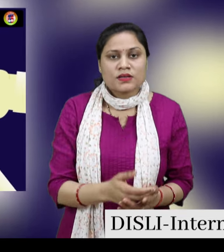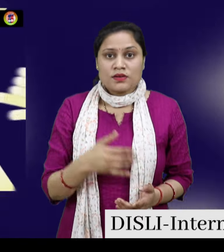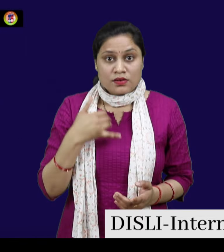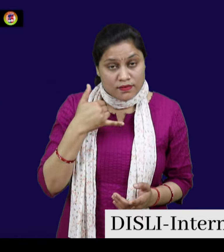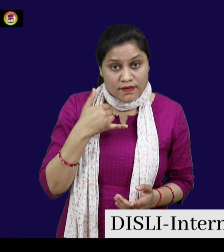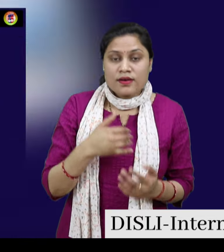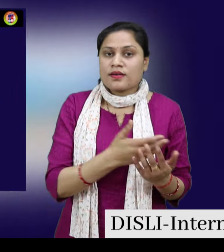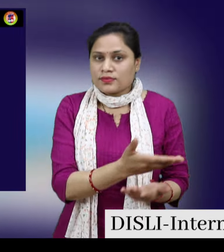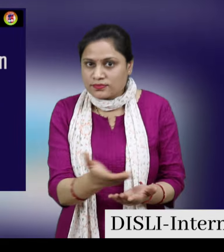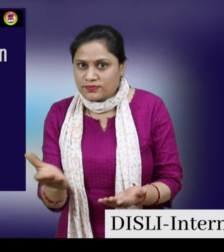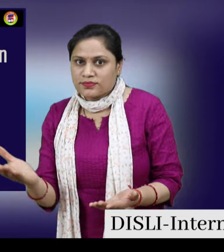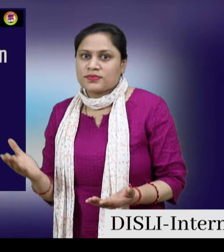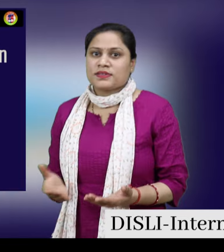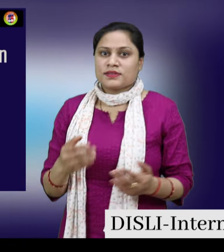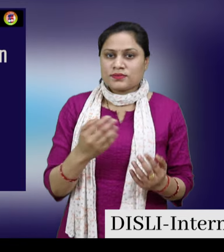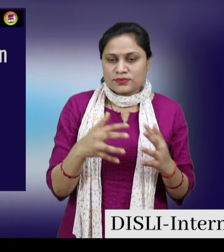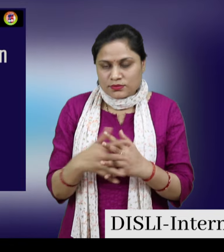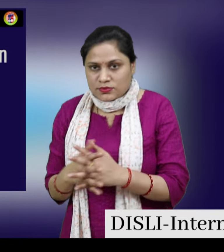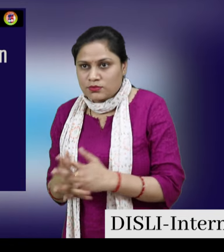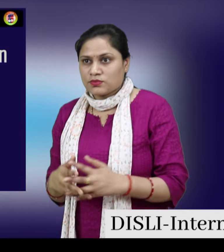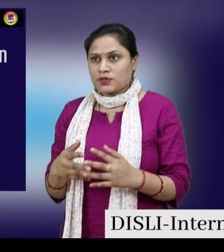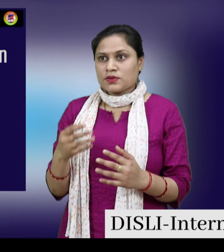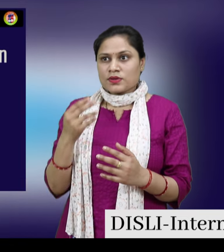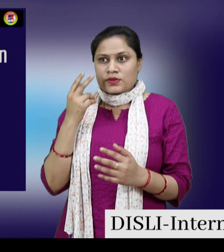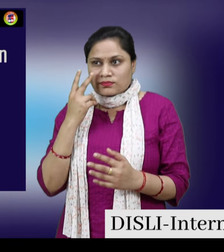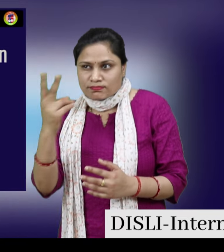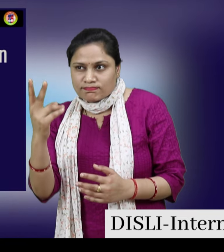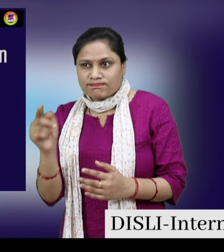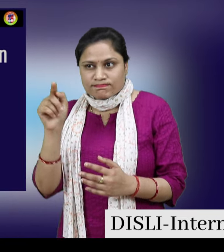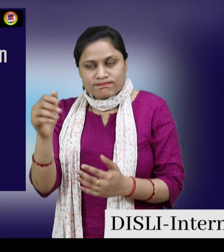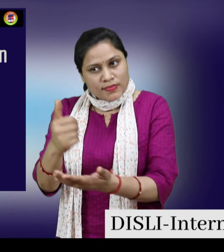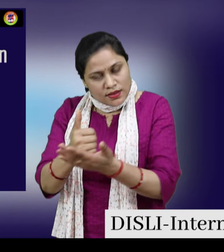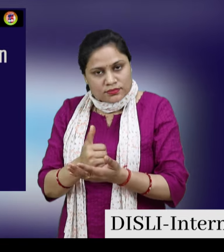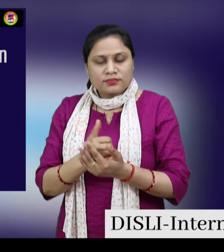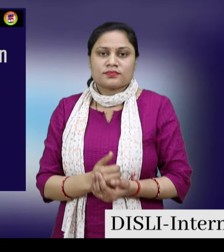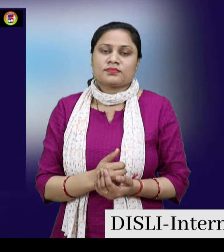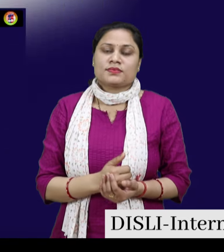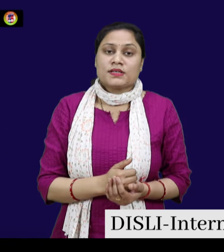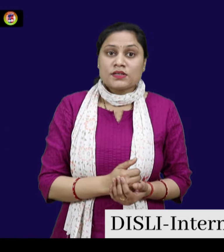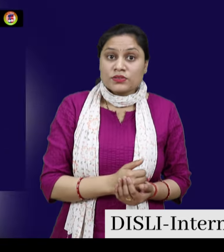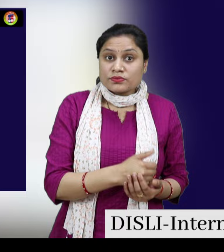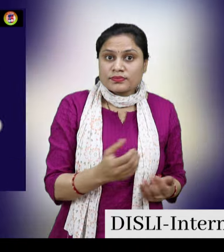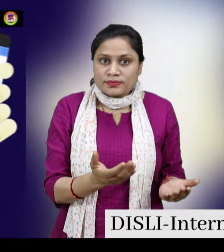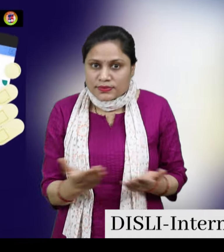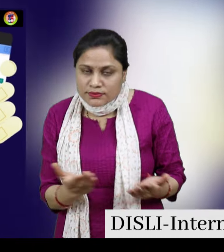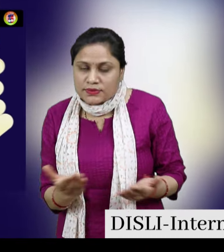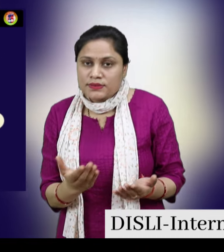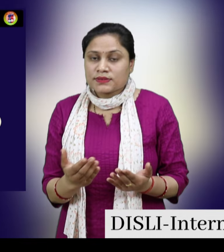आप संचारसाथी.gov.in पर संचारसाथी की मदद ले सकते हैं citizen-centric